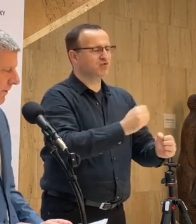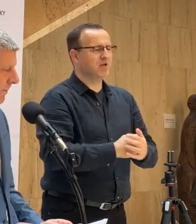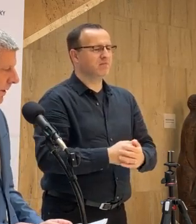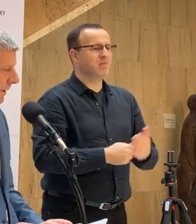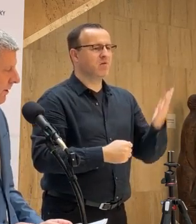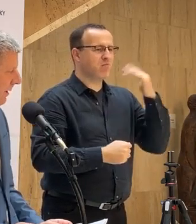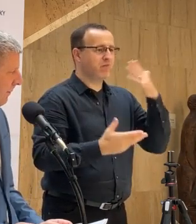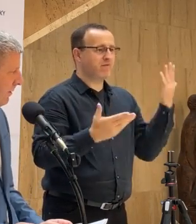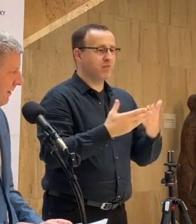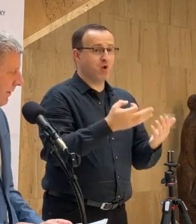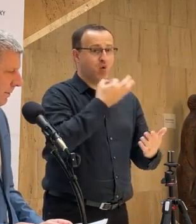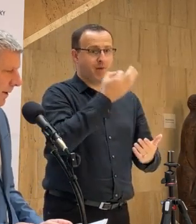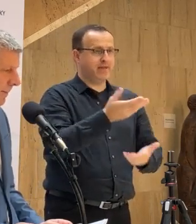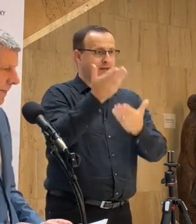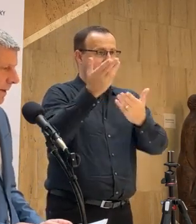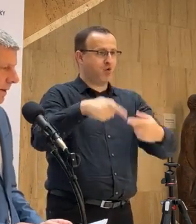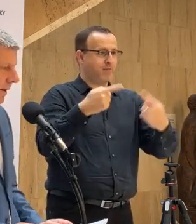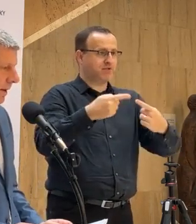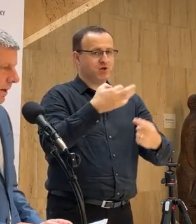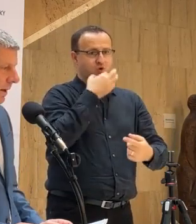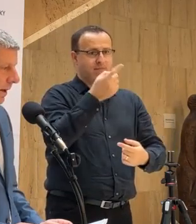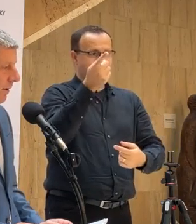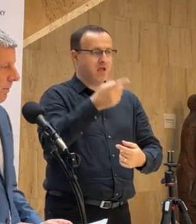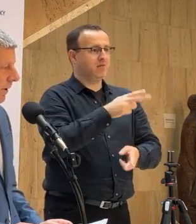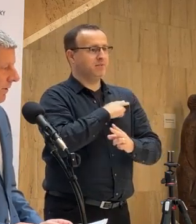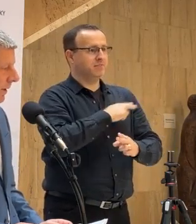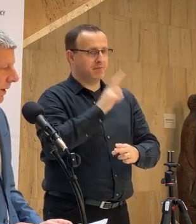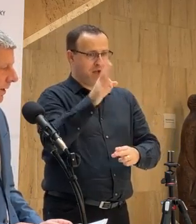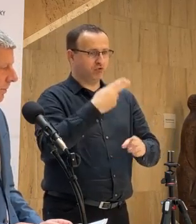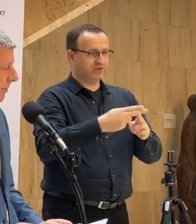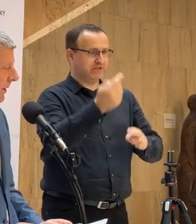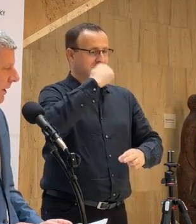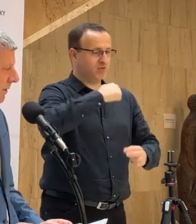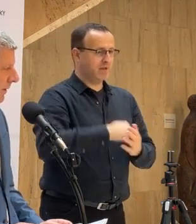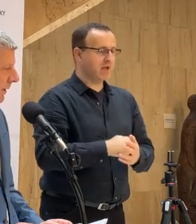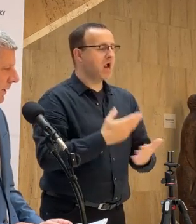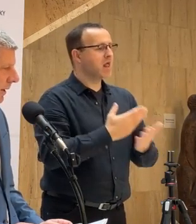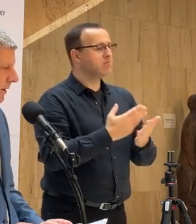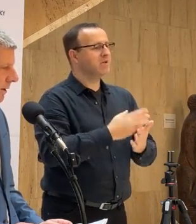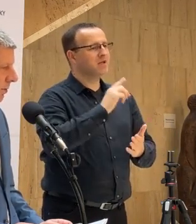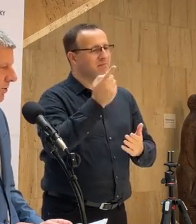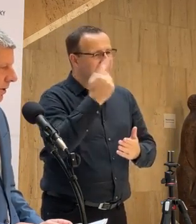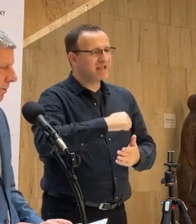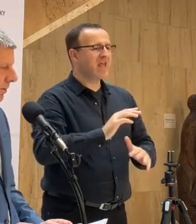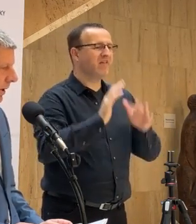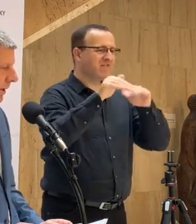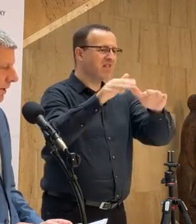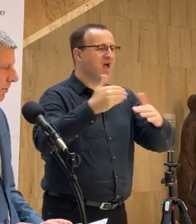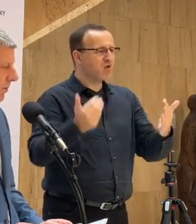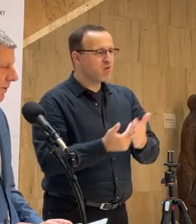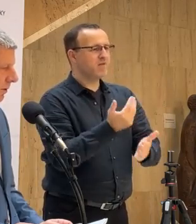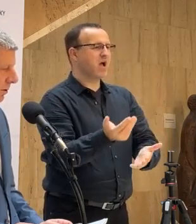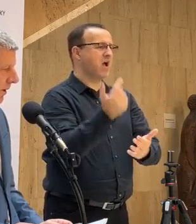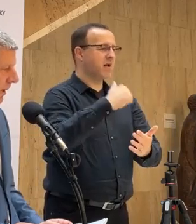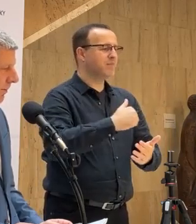vhodné sa spýtať ich, či nemajú vyčitky svedomia. Ale áno, pokiaľ sa týka prípadne ďalšie vlny, tak u občanov, ktorí